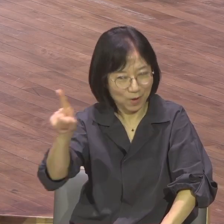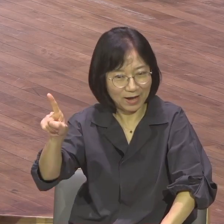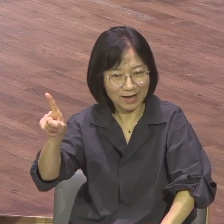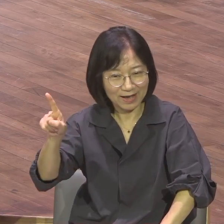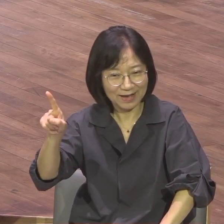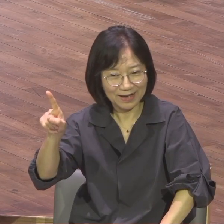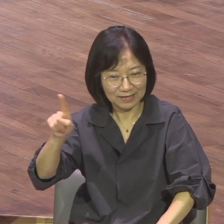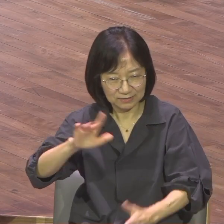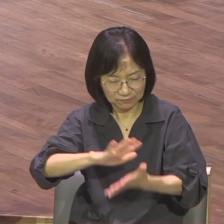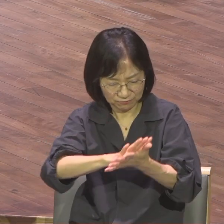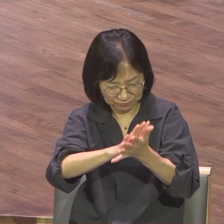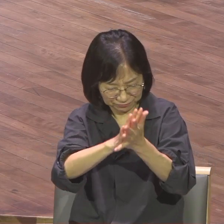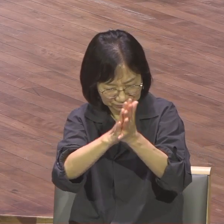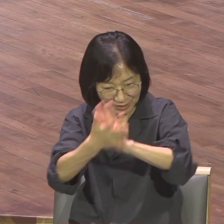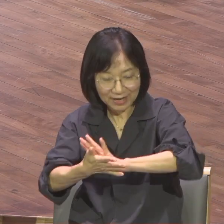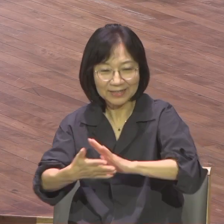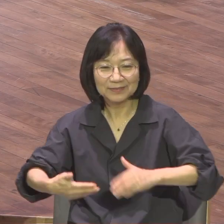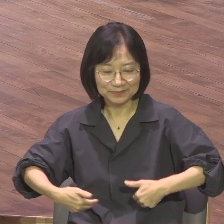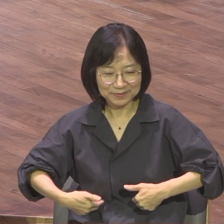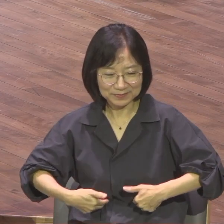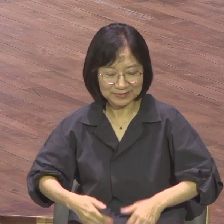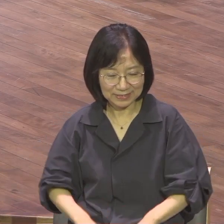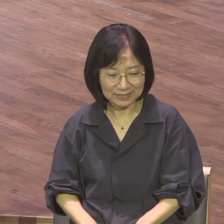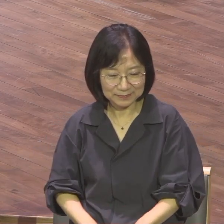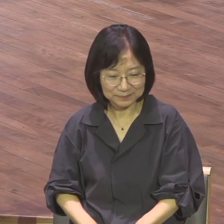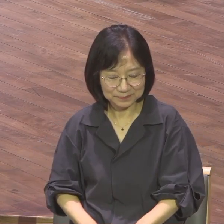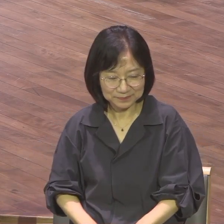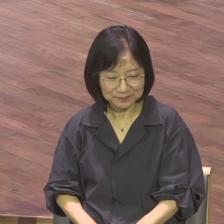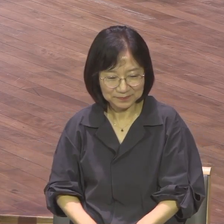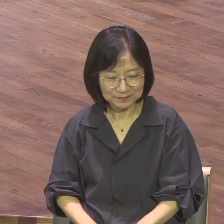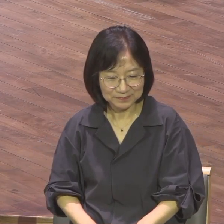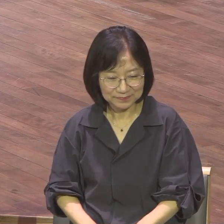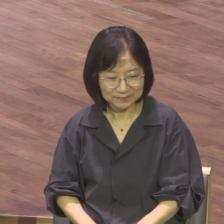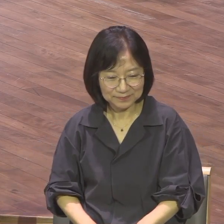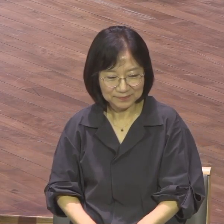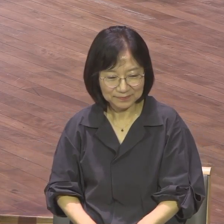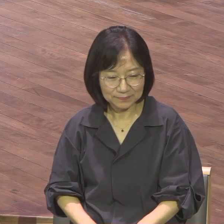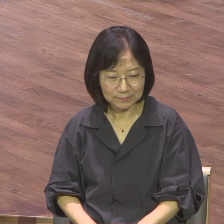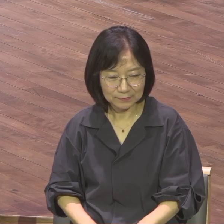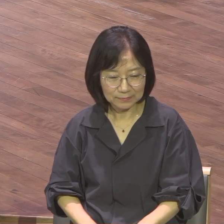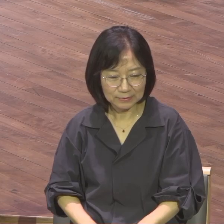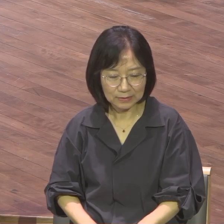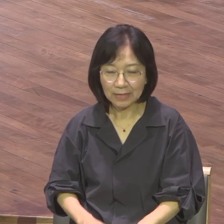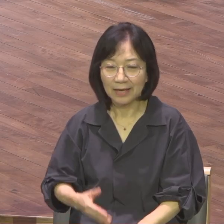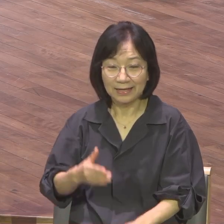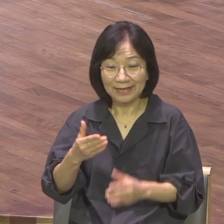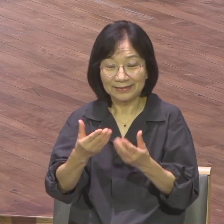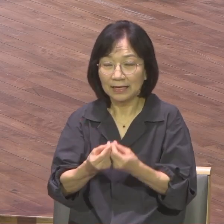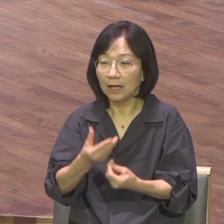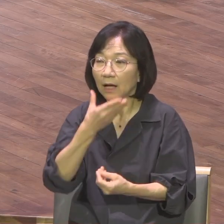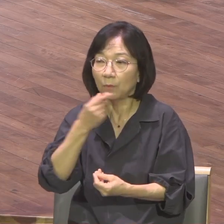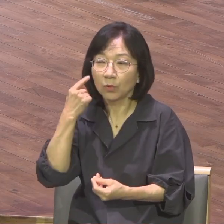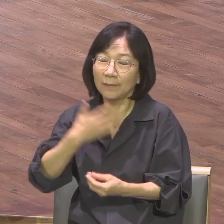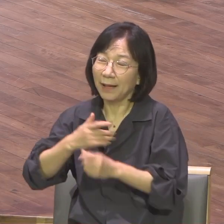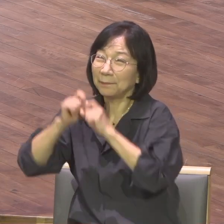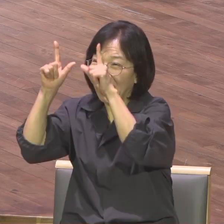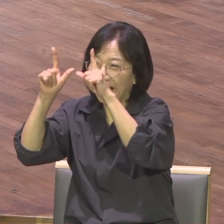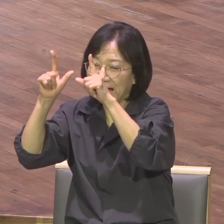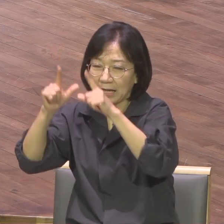복음화 쪽으로 많이 간 사람들은 그만큼 많이 누리고 있겠죠. 하지만 복음이 깨달았지만 아직 복음화가 되지 못한 사람들은